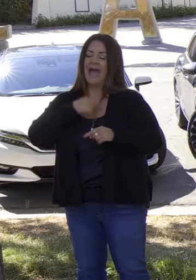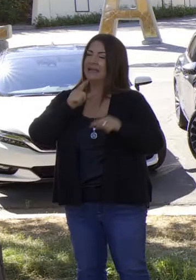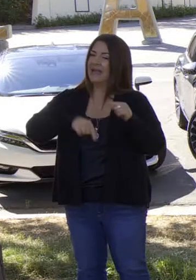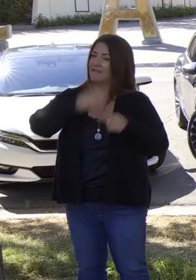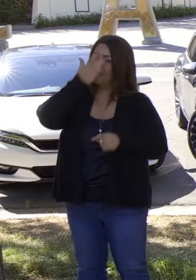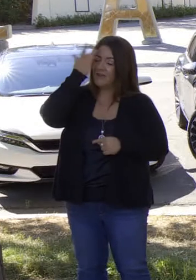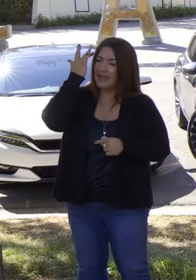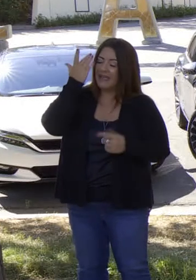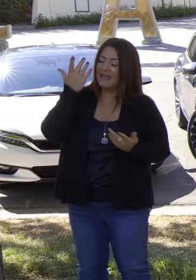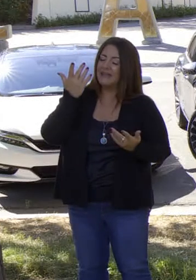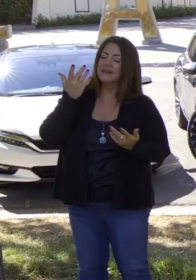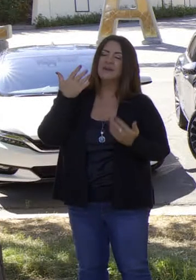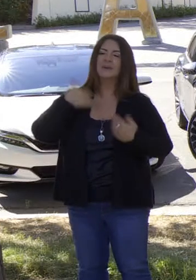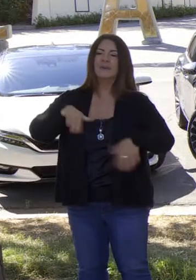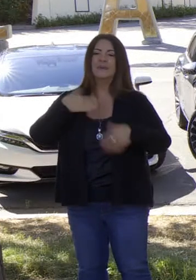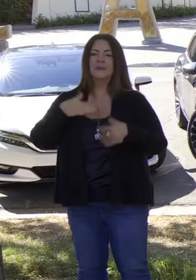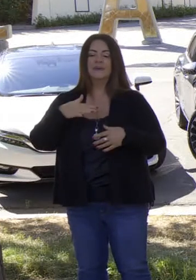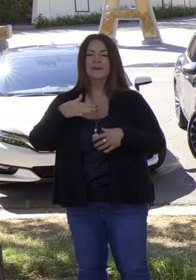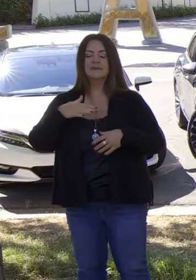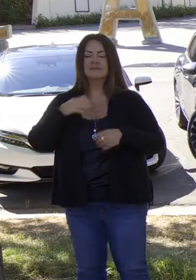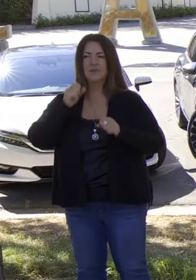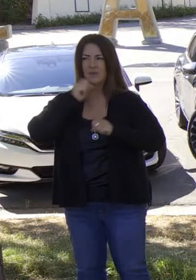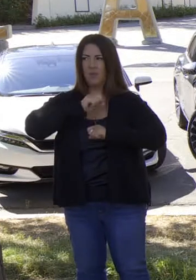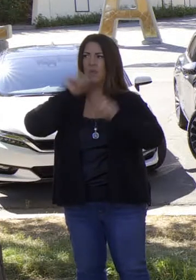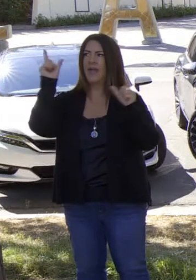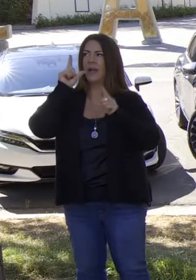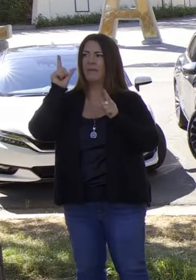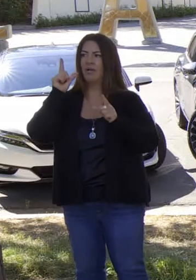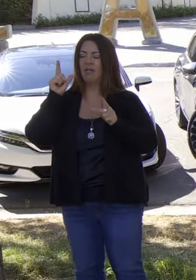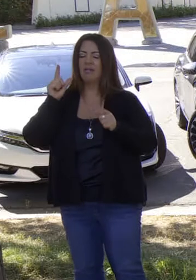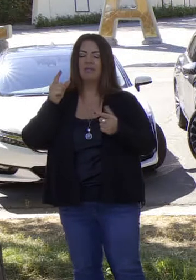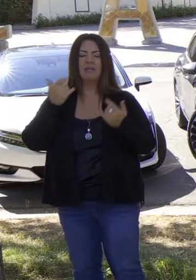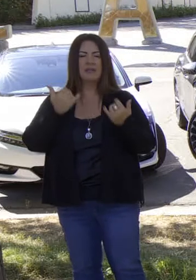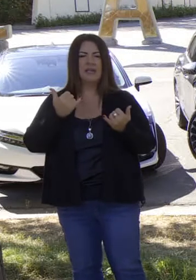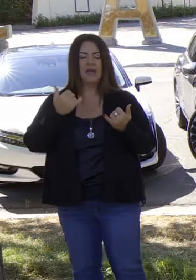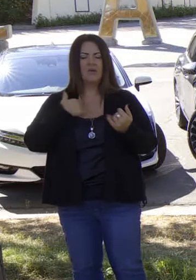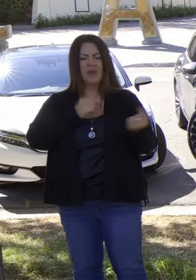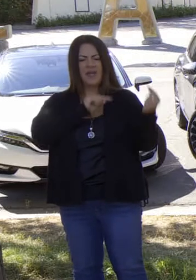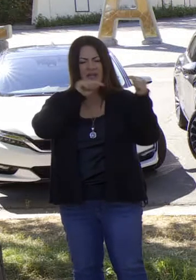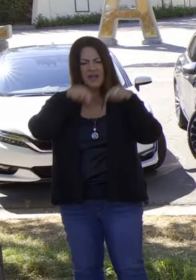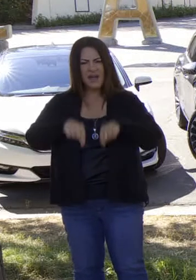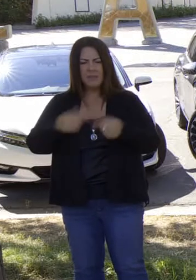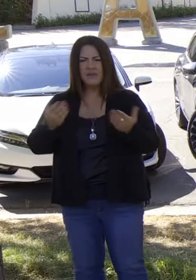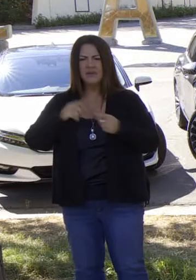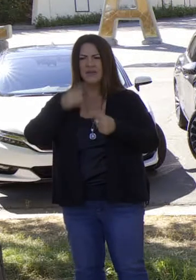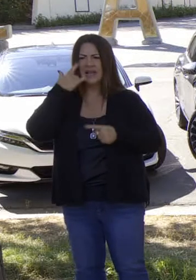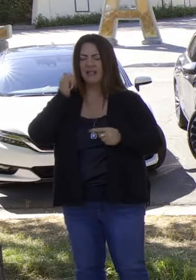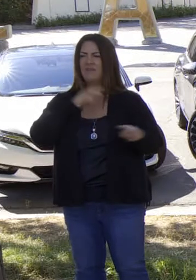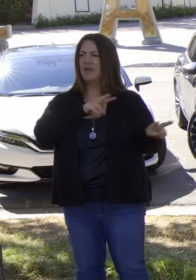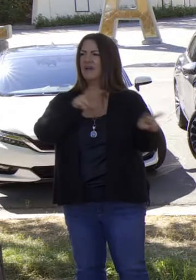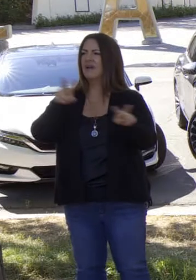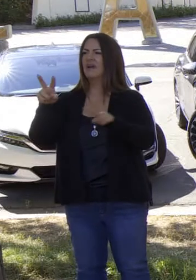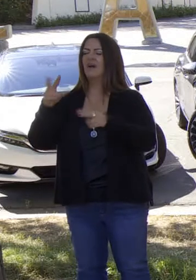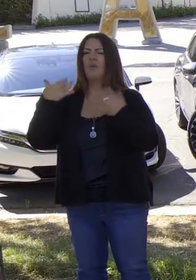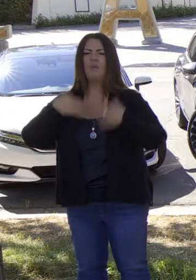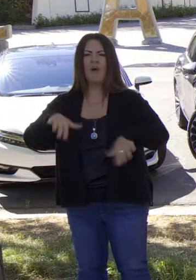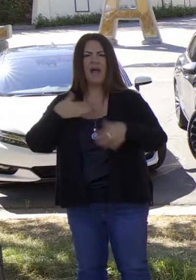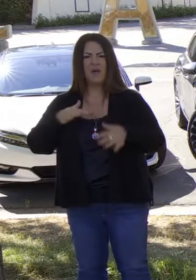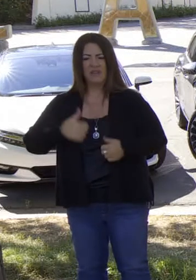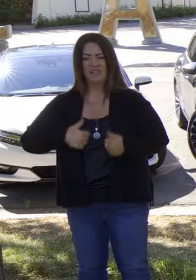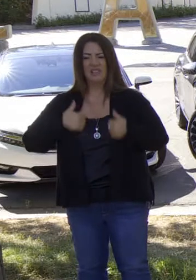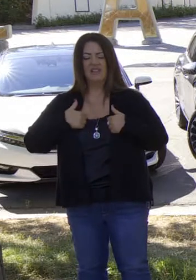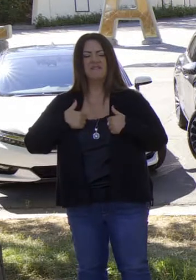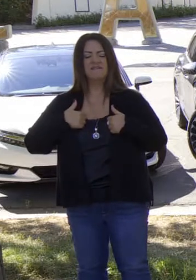toman por sentado, pero a mí nunca se me olvidará que la revelación de llegar a este lugar y poder